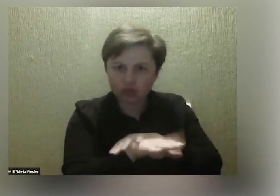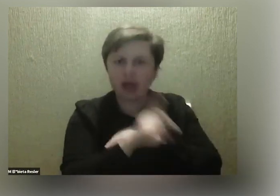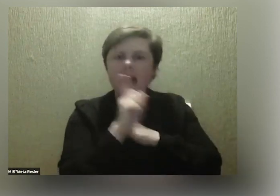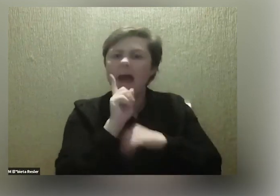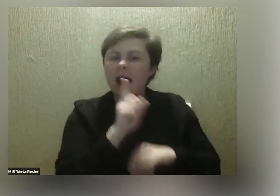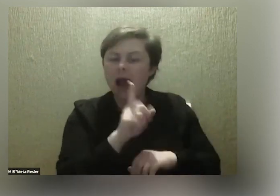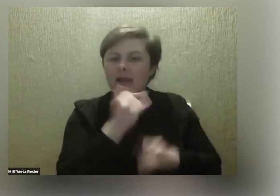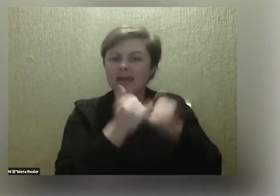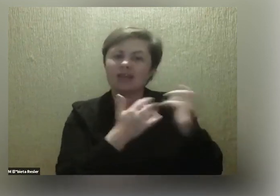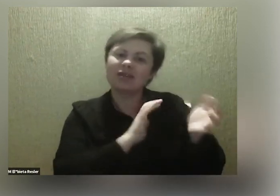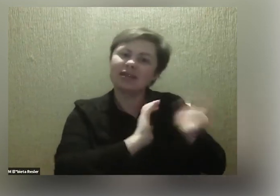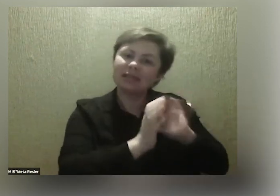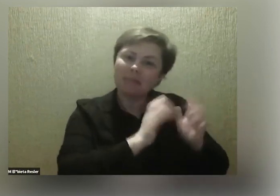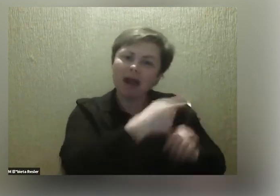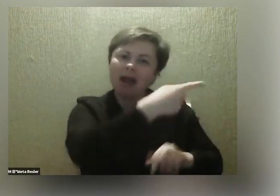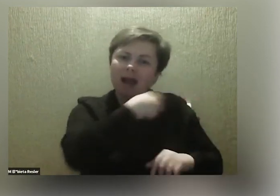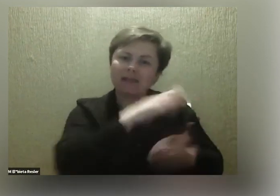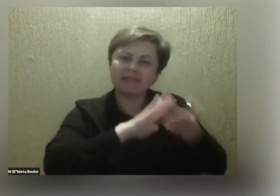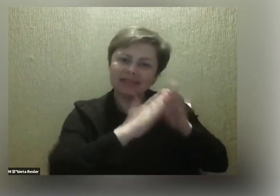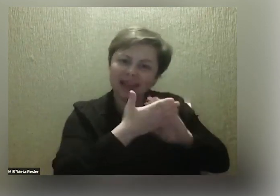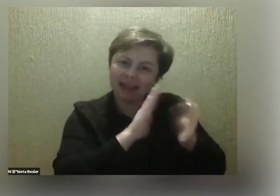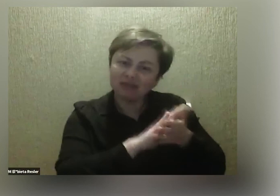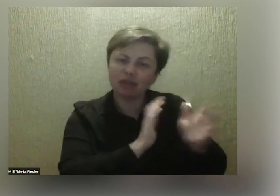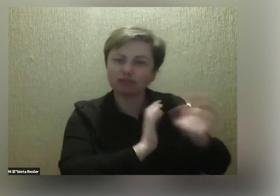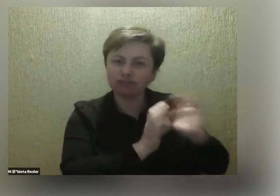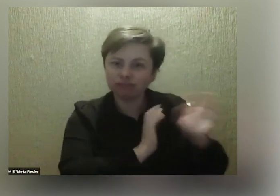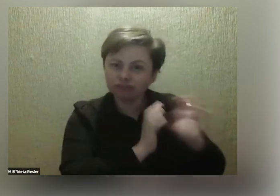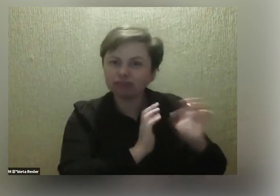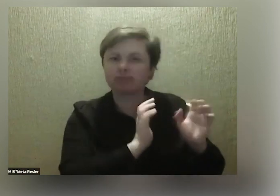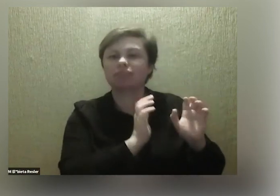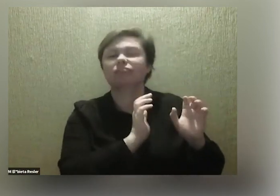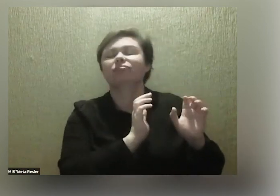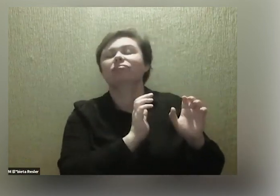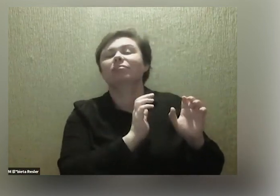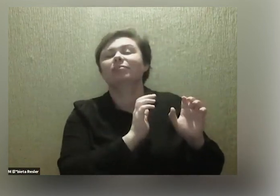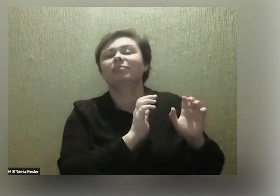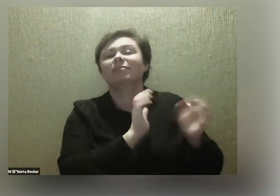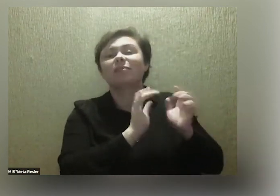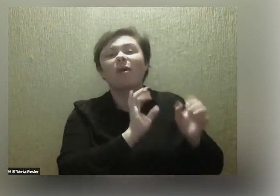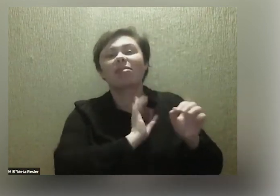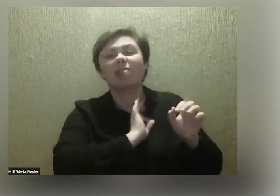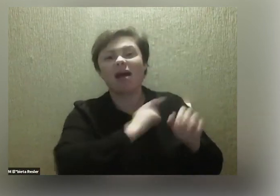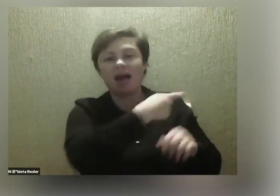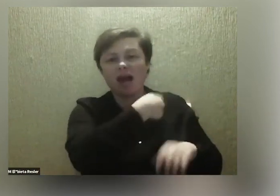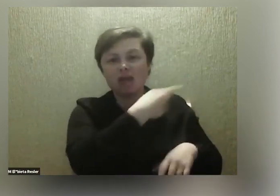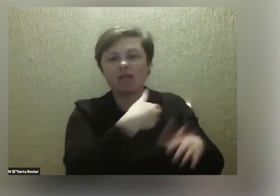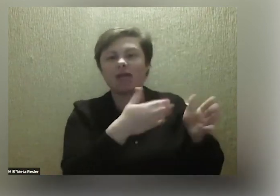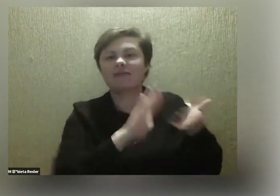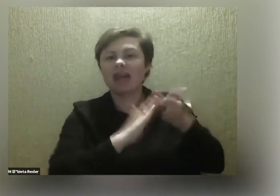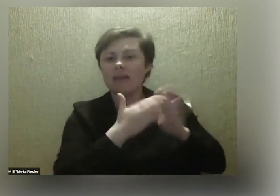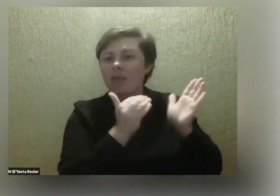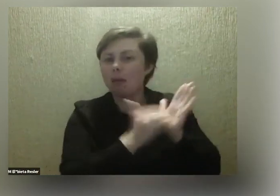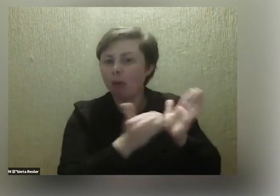ale jeżeli dbamy o siebie wzajemnie, jeżeli dbamy o swoje potrzeby i...